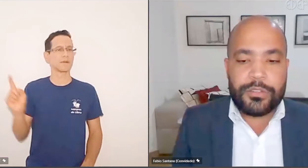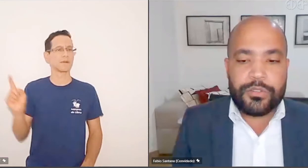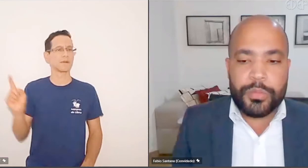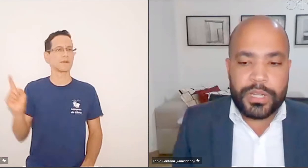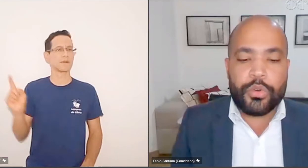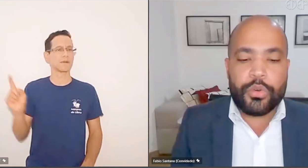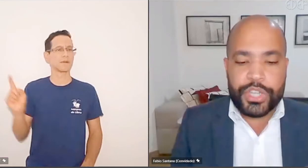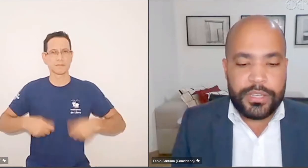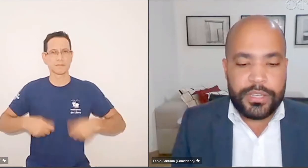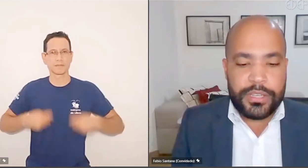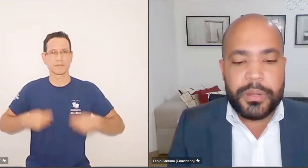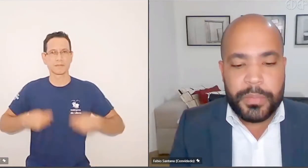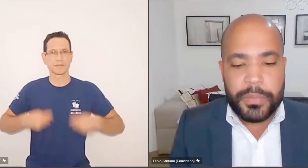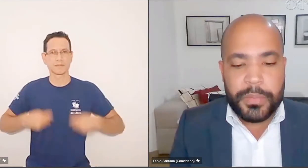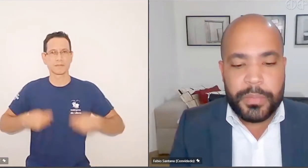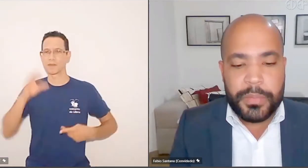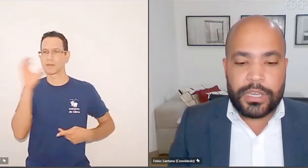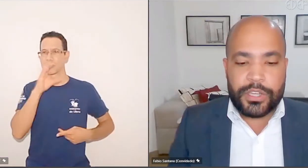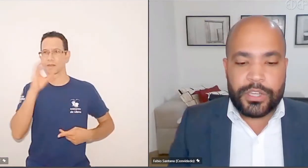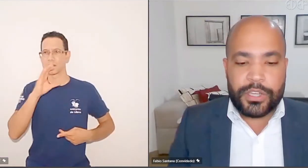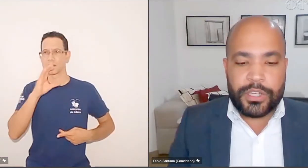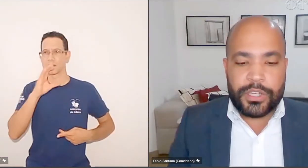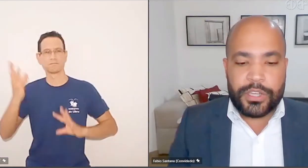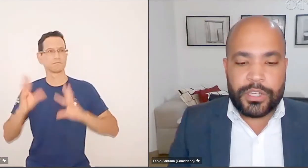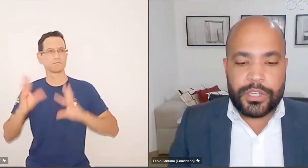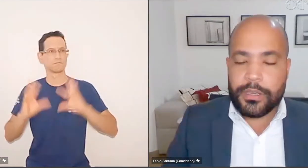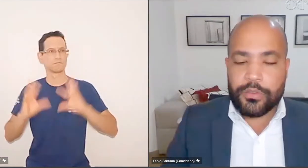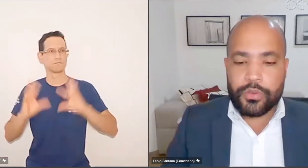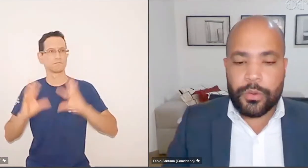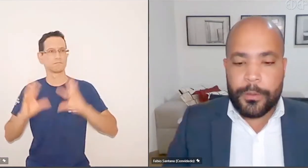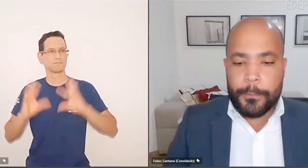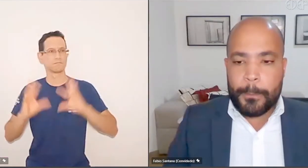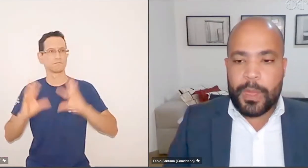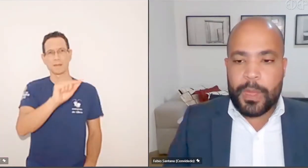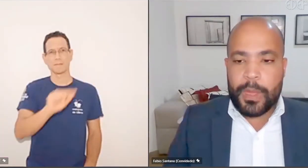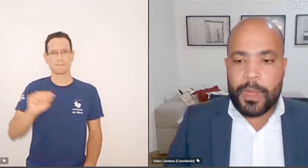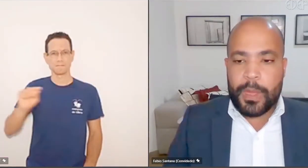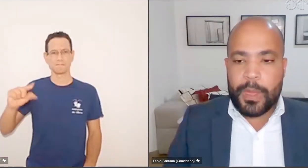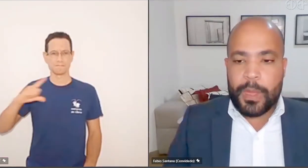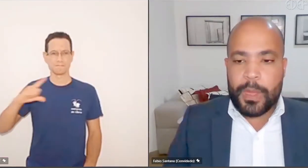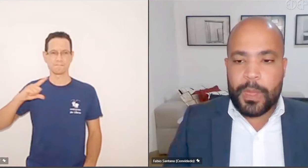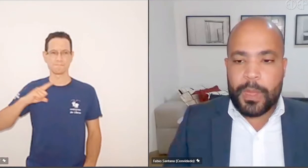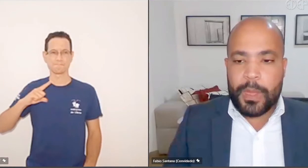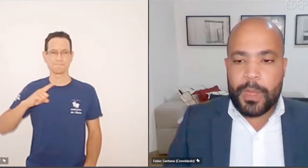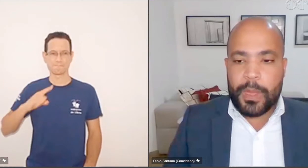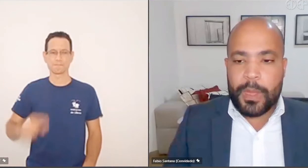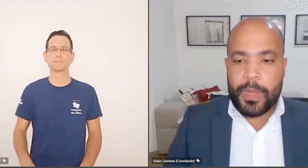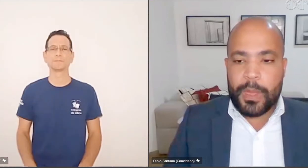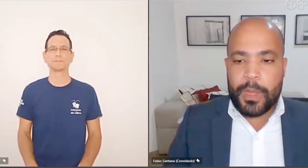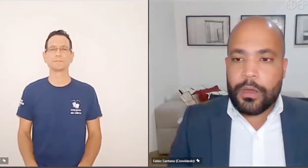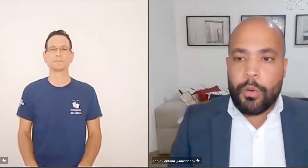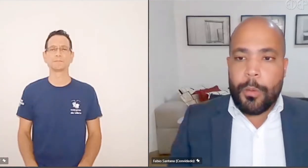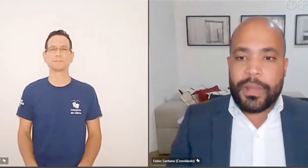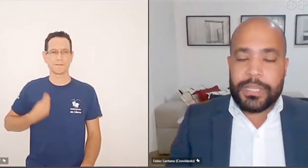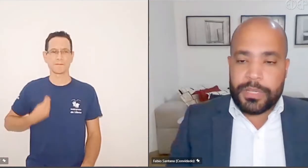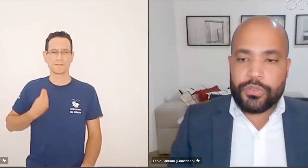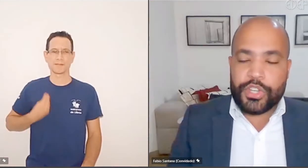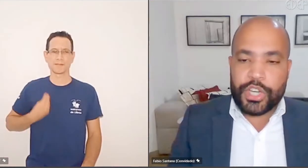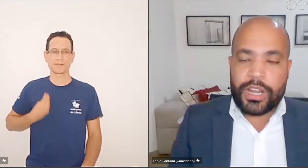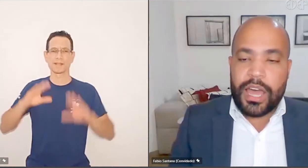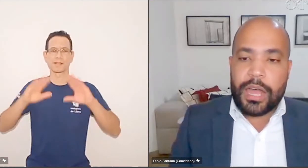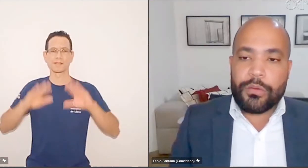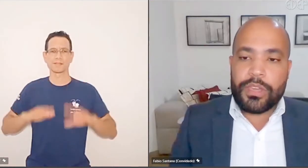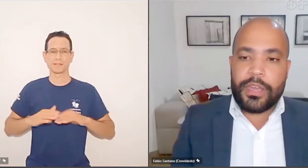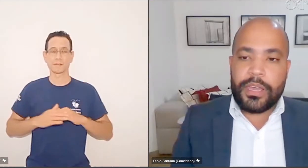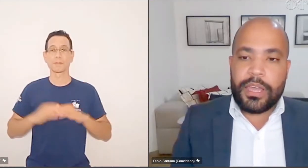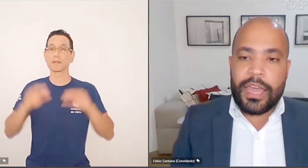as necessidades humanas urgentes e prementes, que a gente sabe muito bem que isso é a realidade da vida. Mas